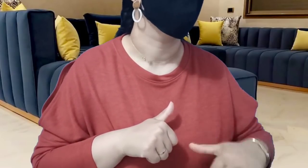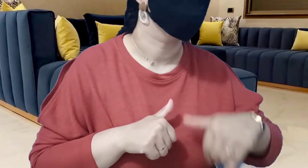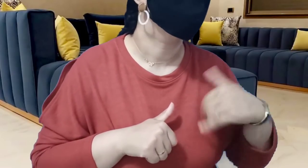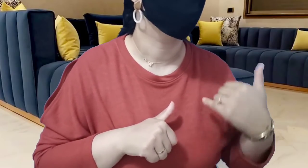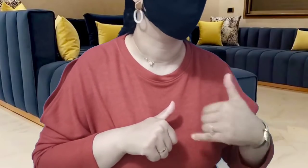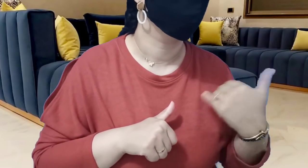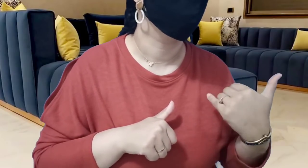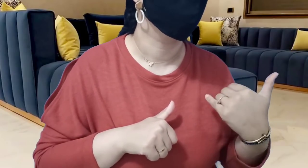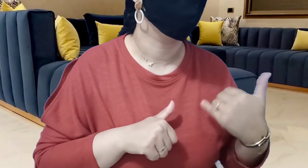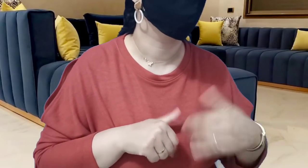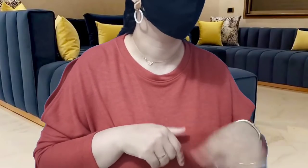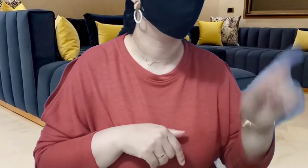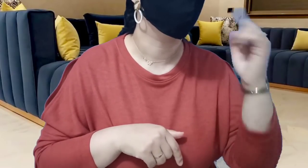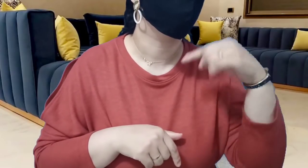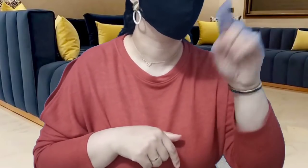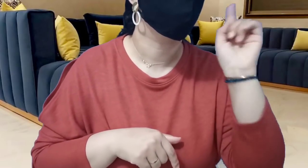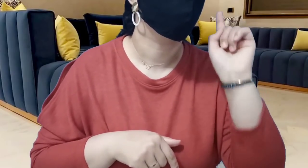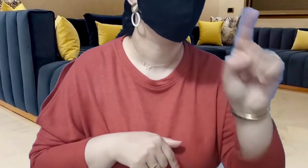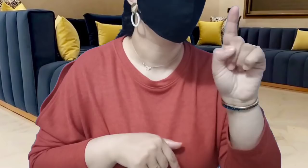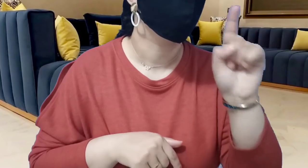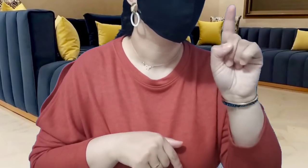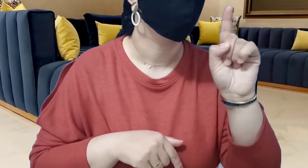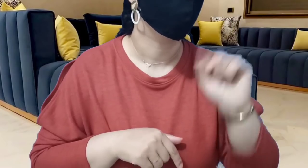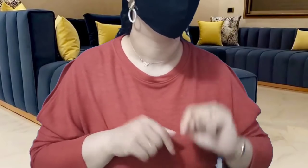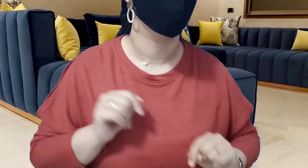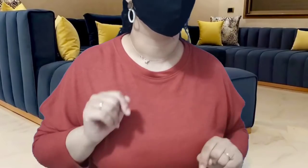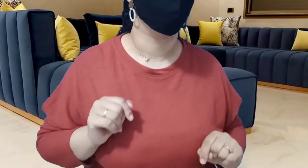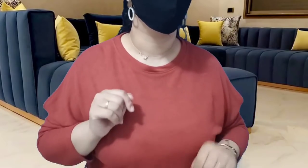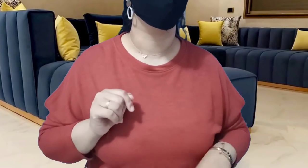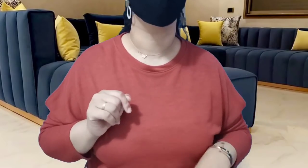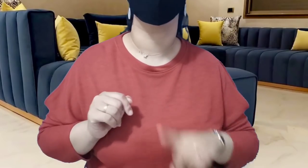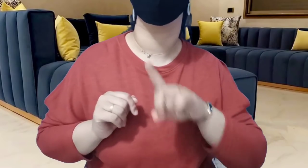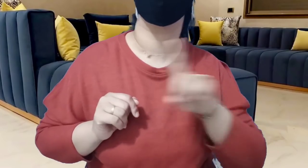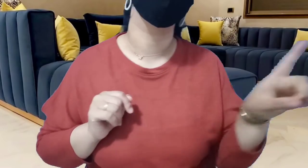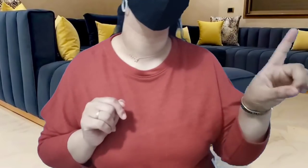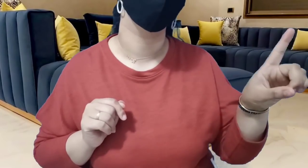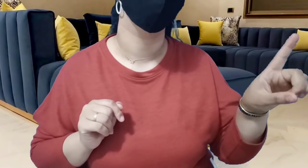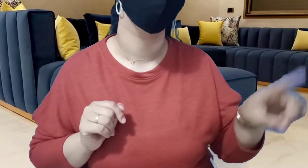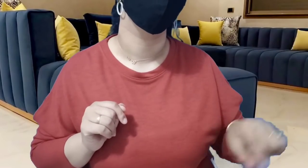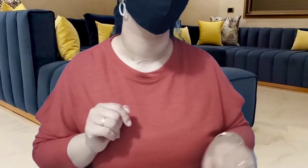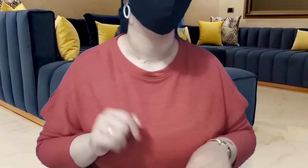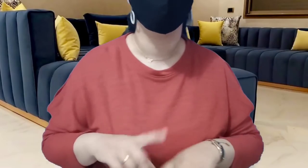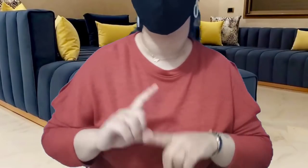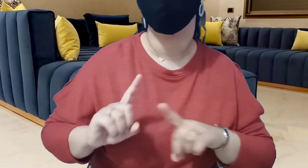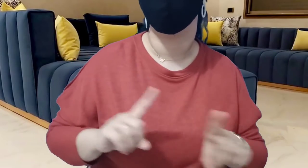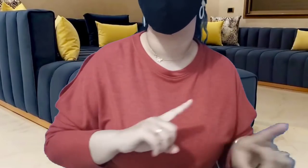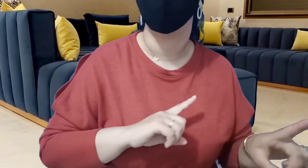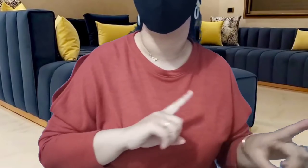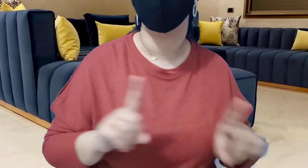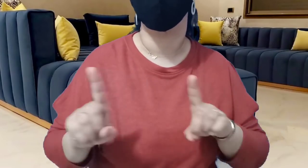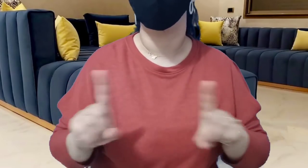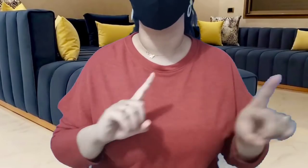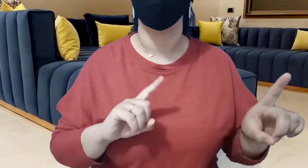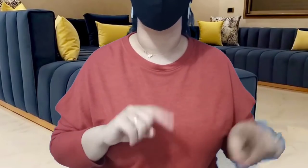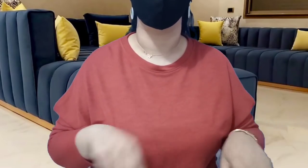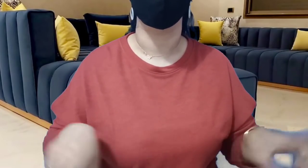ينعس على هادا ما غيشريهاش لها في نبغت هي اللأح اللأخوتي في